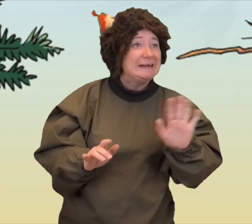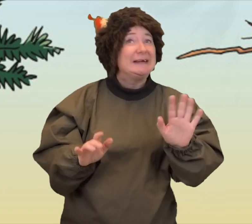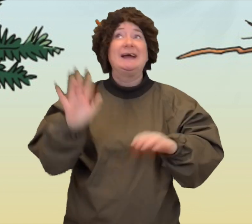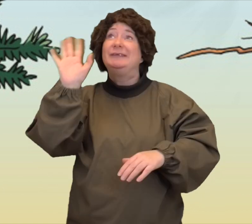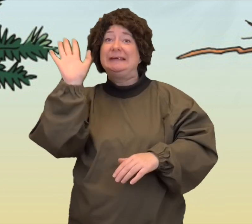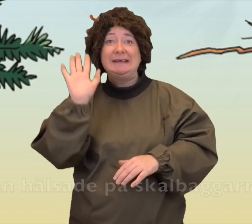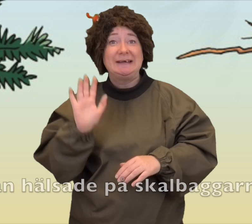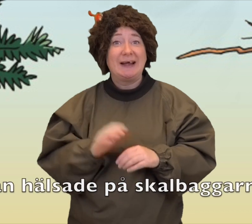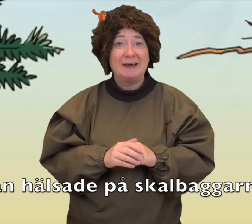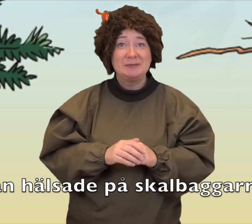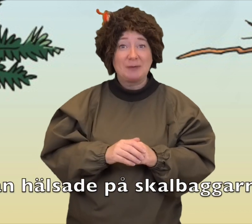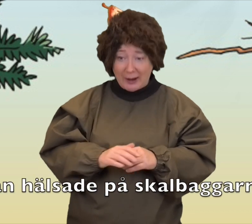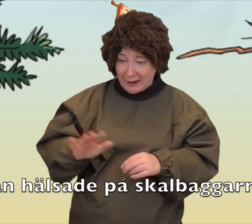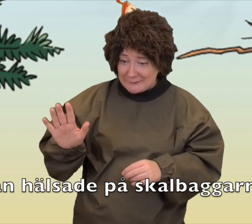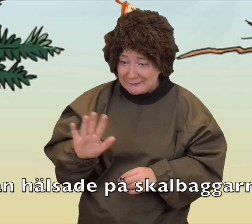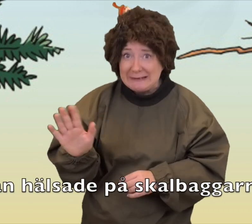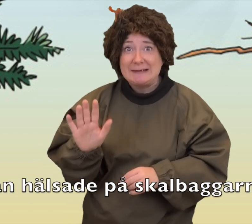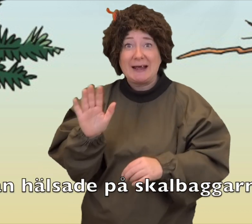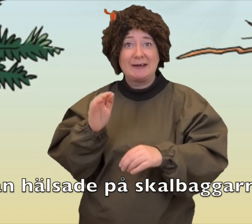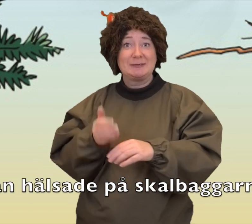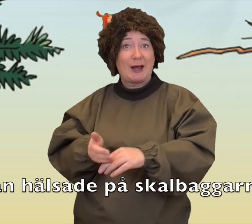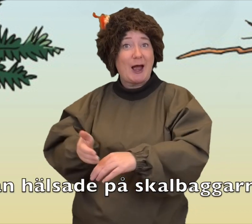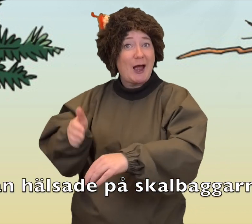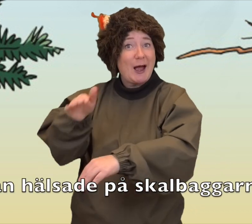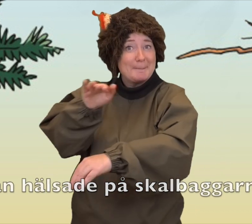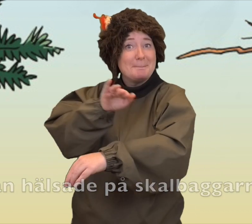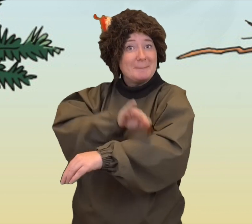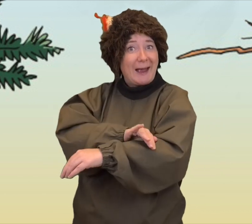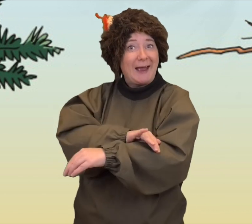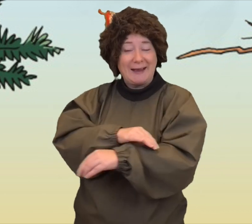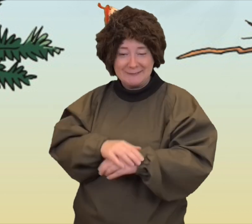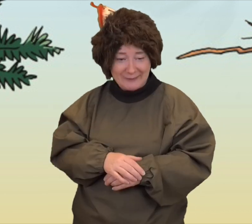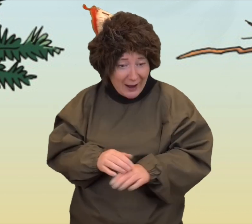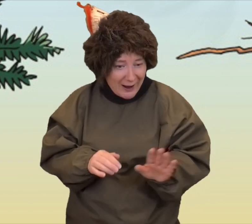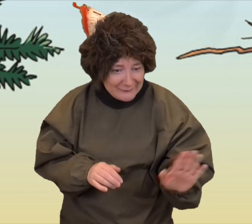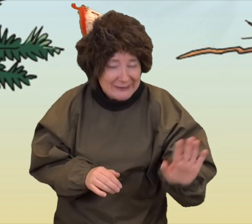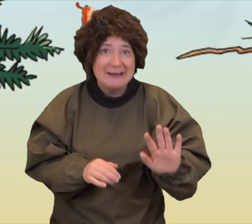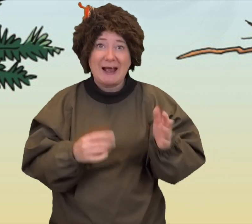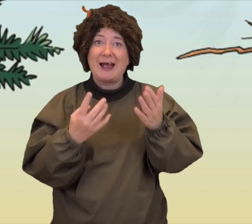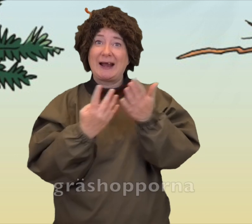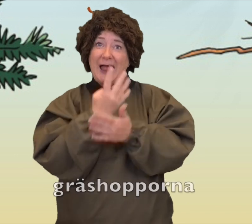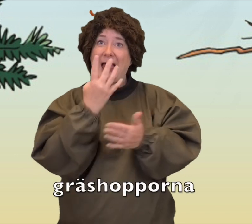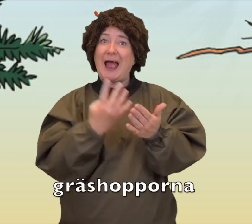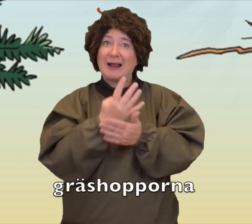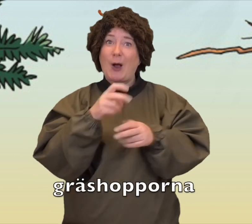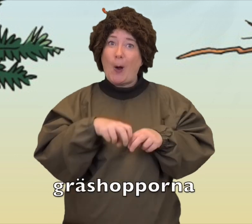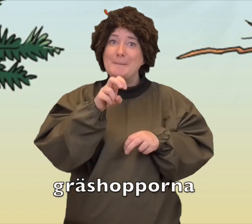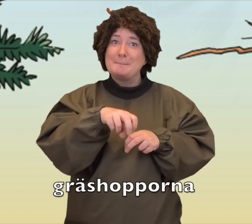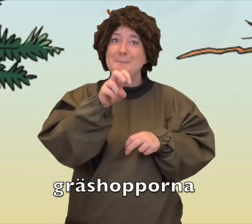Han hälsade på skalbaggarna, gräshopporna